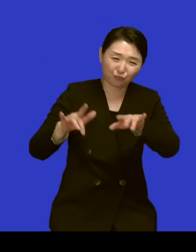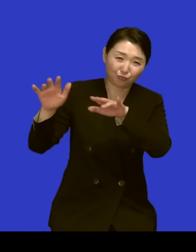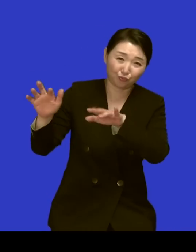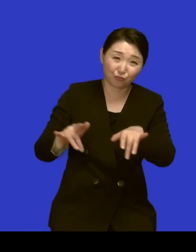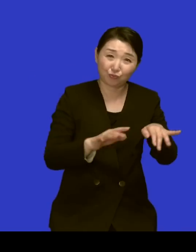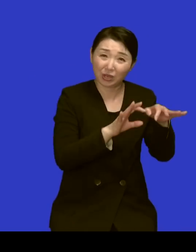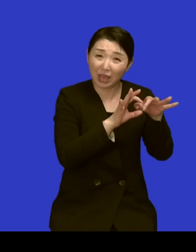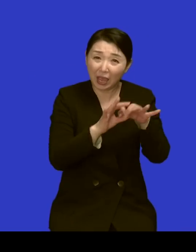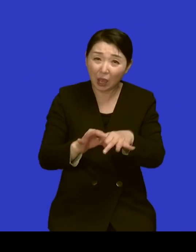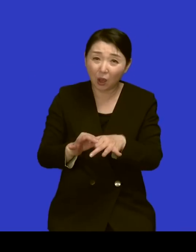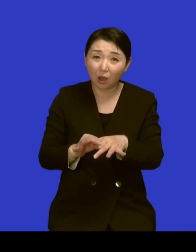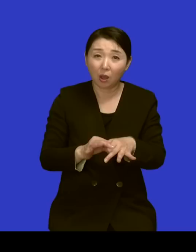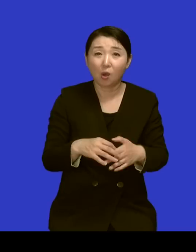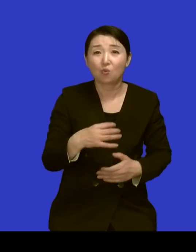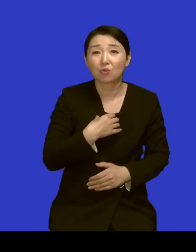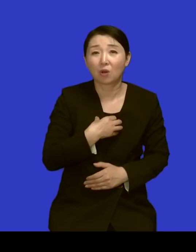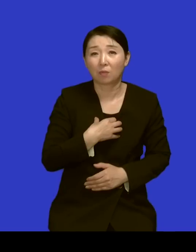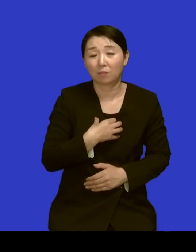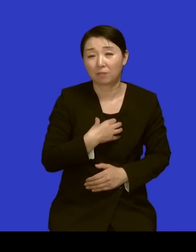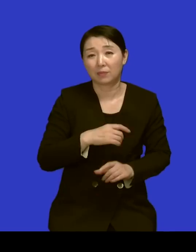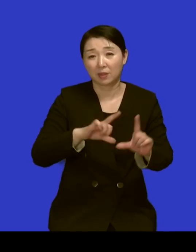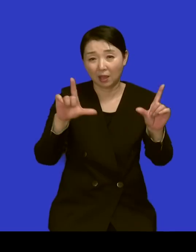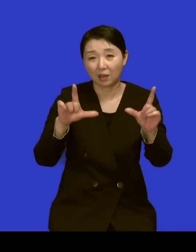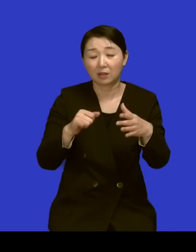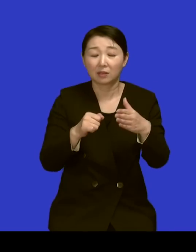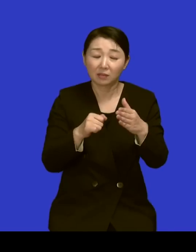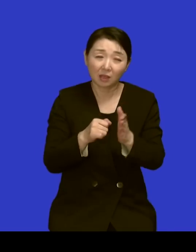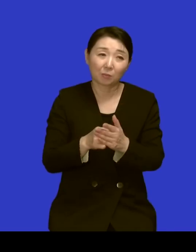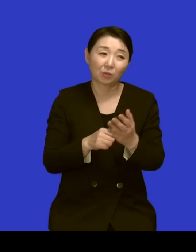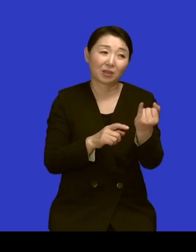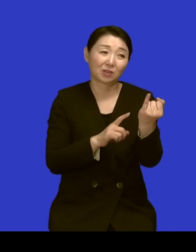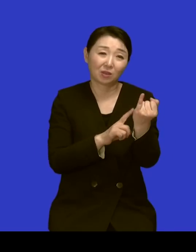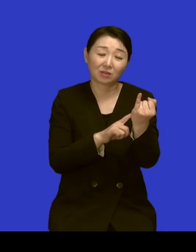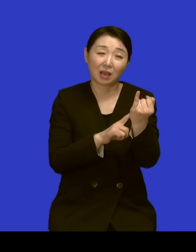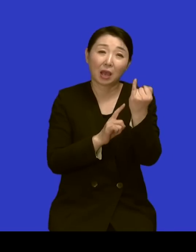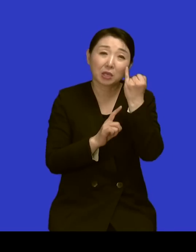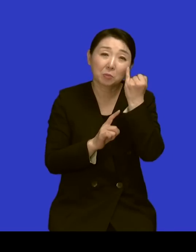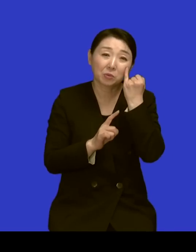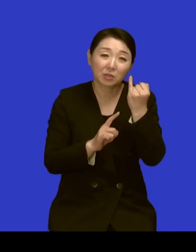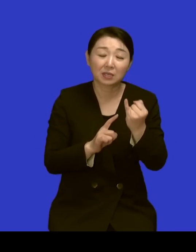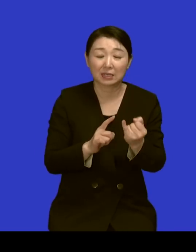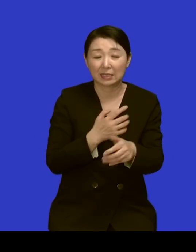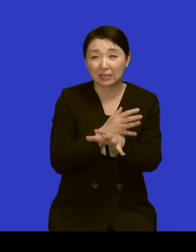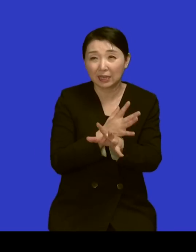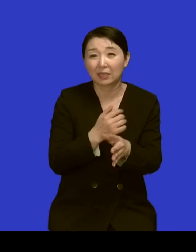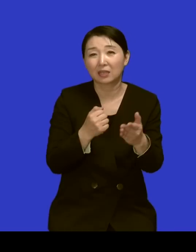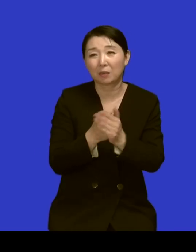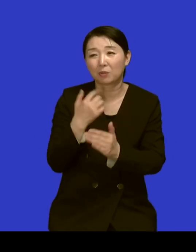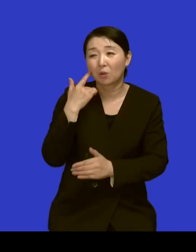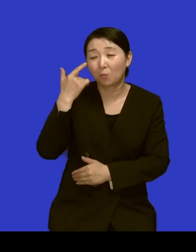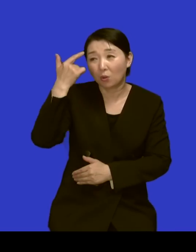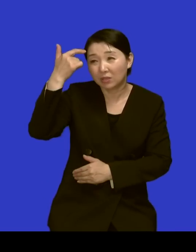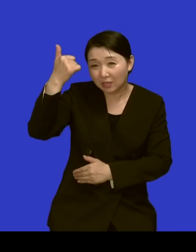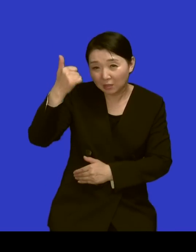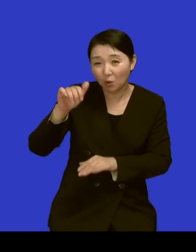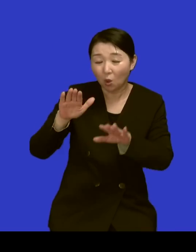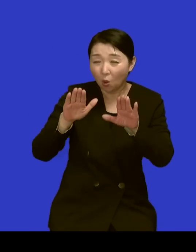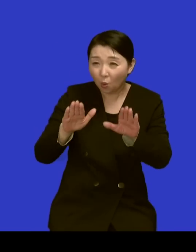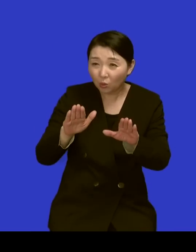위험한 날이어서 네 그 여자 부모들이 장난삼아 우리 목사님 오늘 같은 날도 오셔서 기도